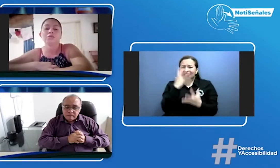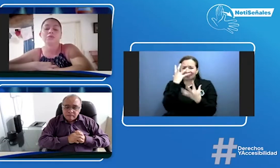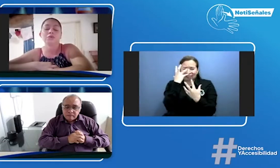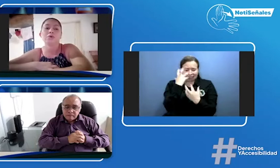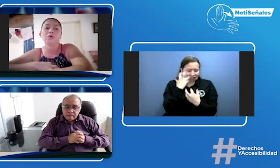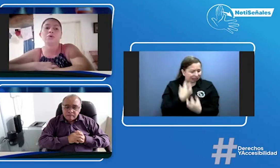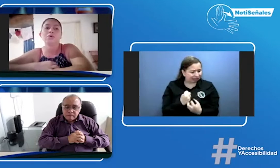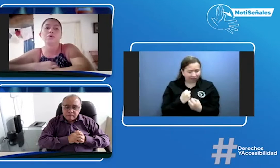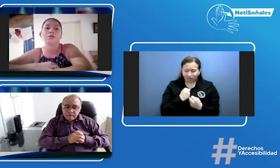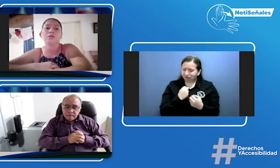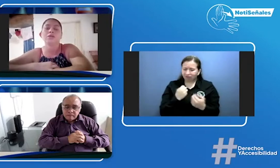dejó,